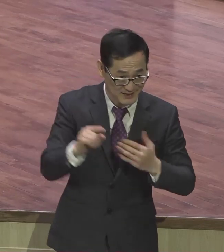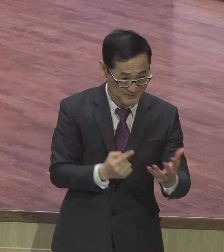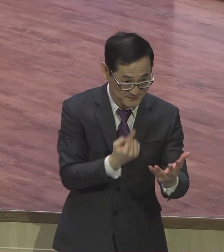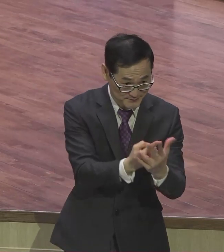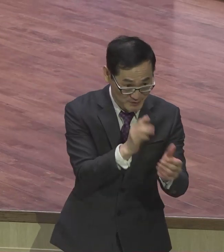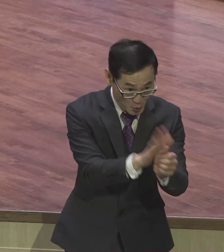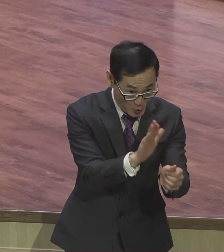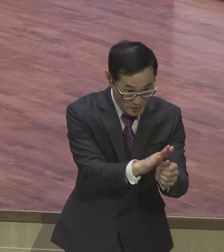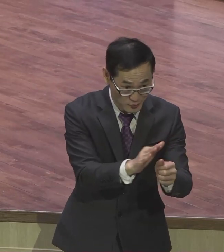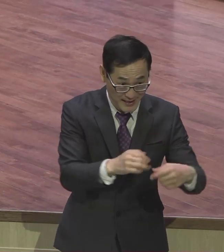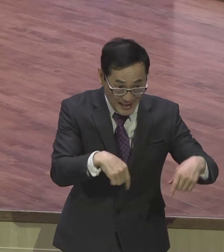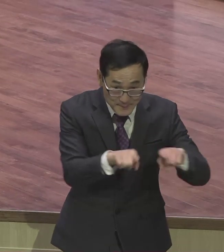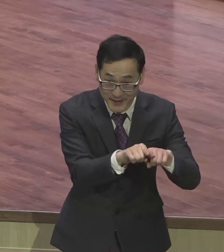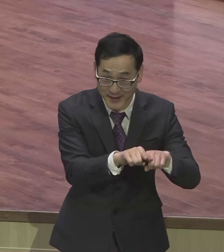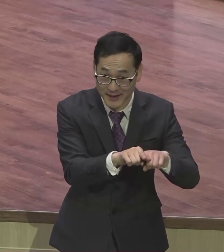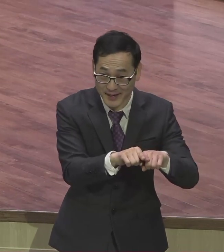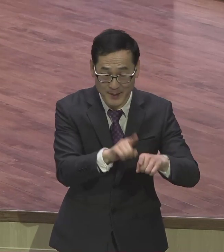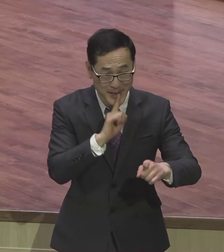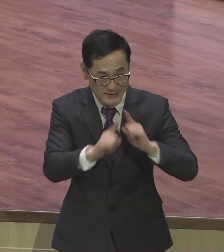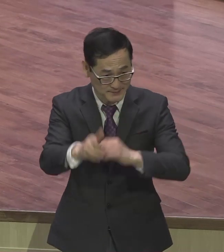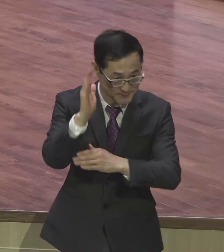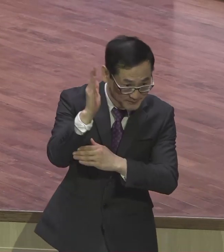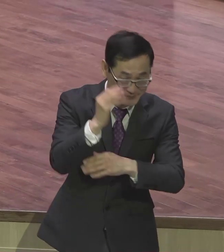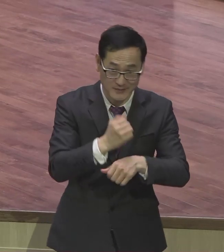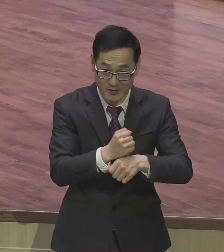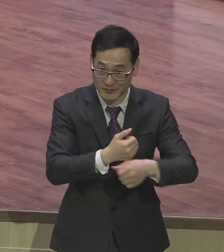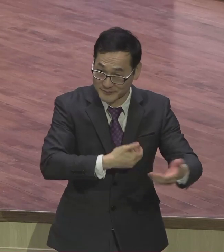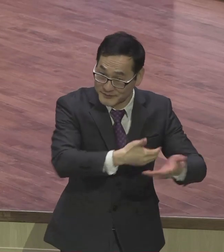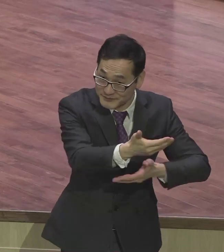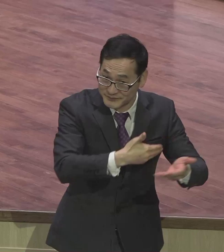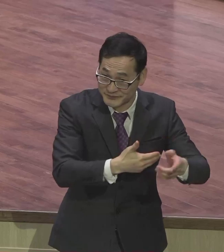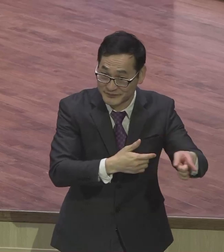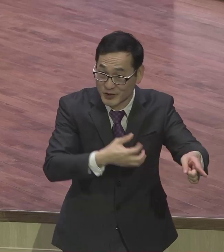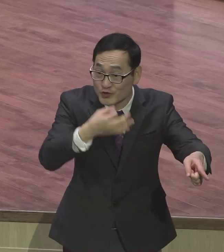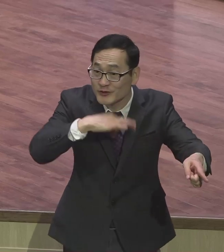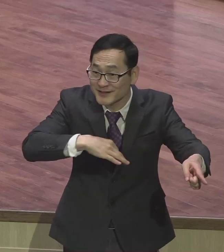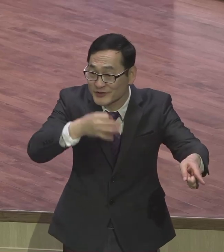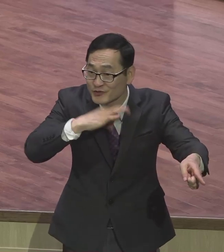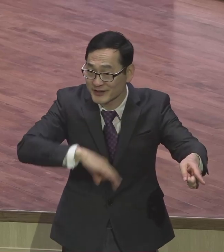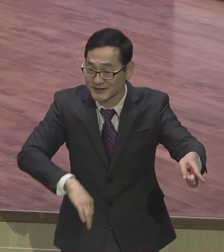바울이 영적 체험을 실제로 다 했기 때문에